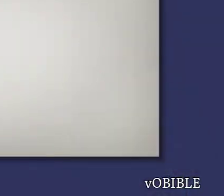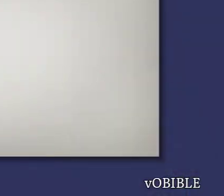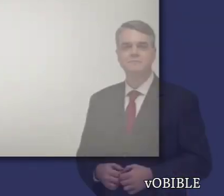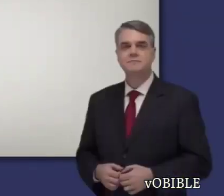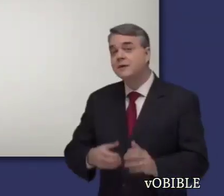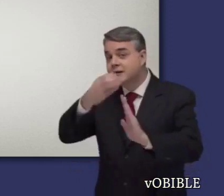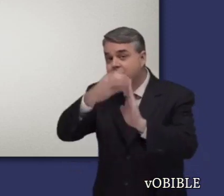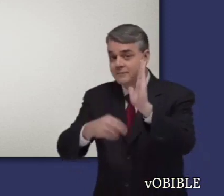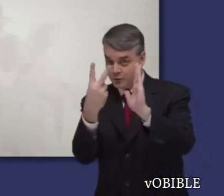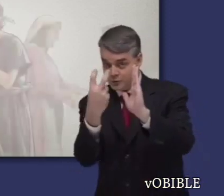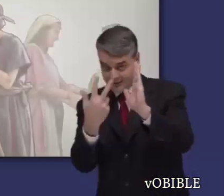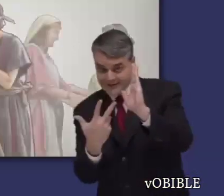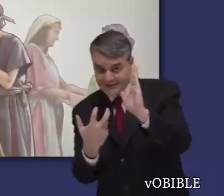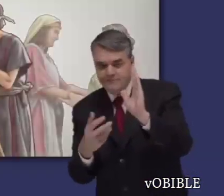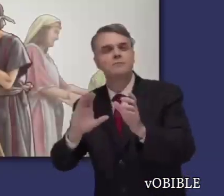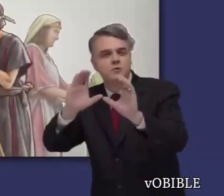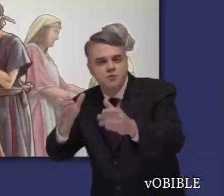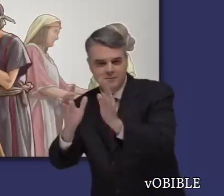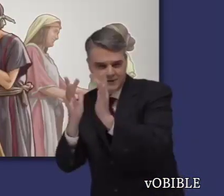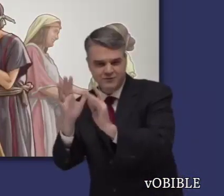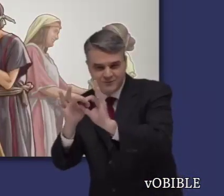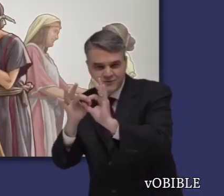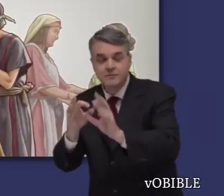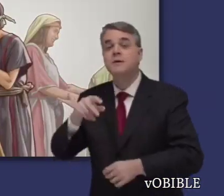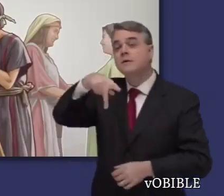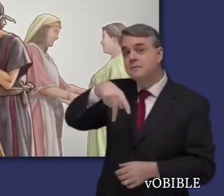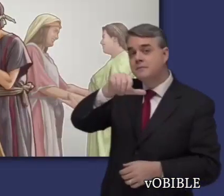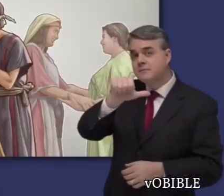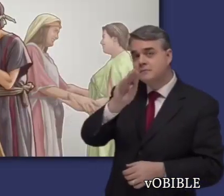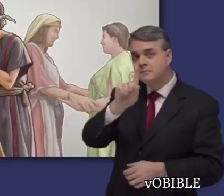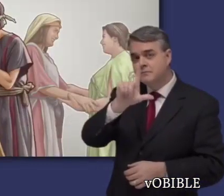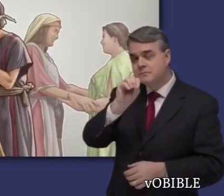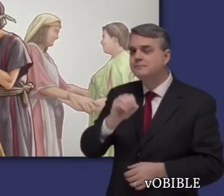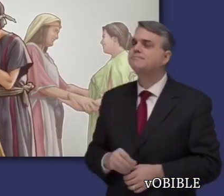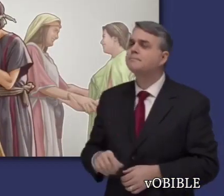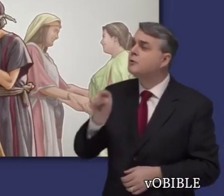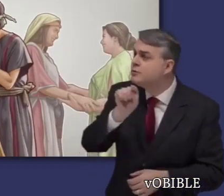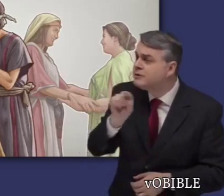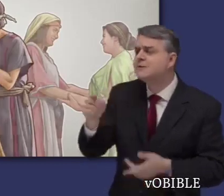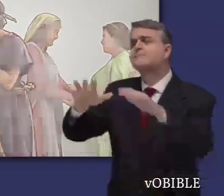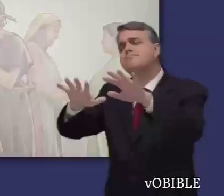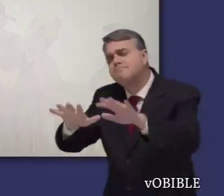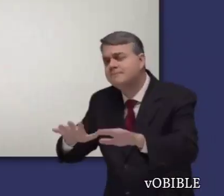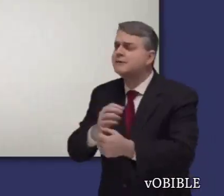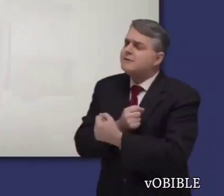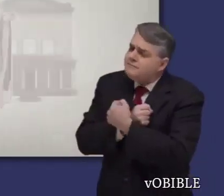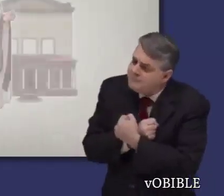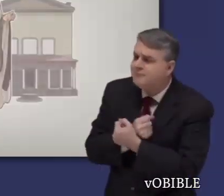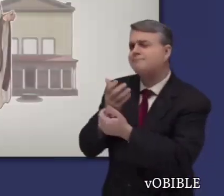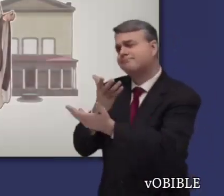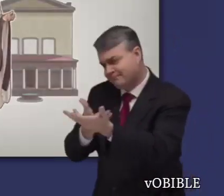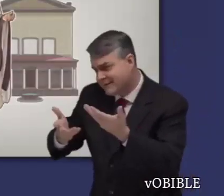En los capítulos 12 y 13, Pablo anima a los cristianos a ser pacíficos con todos, a amarse unos a otros